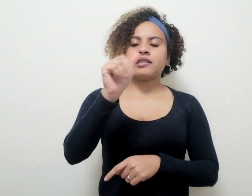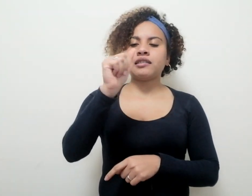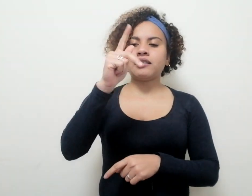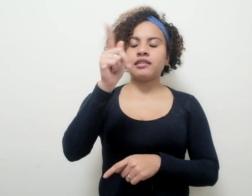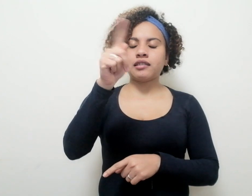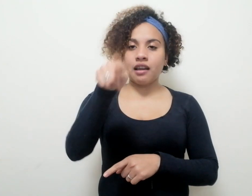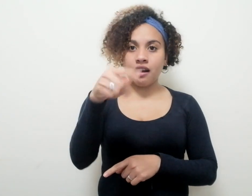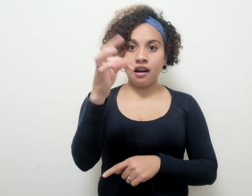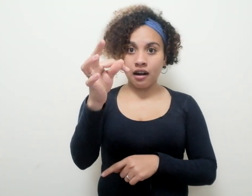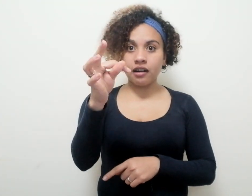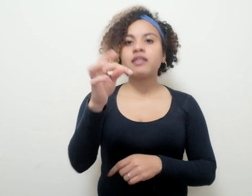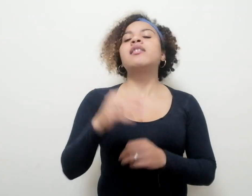Banner.